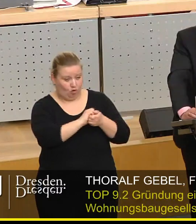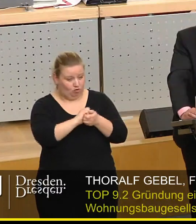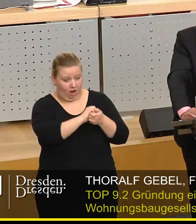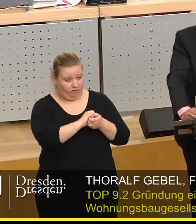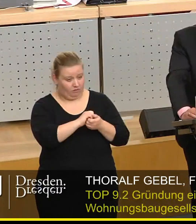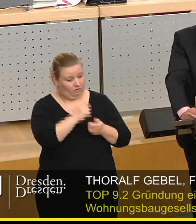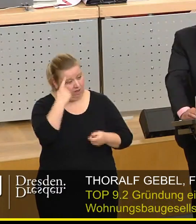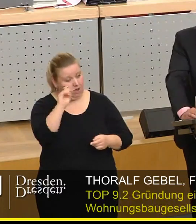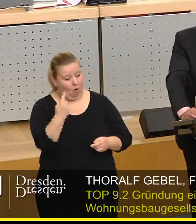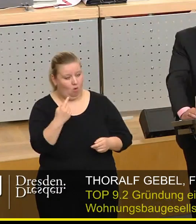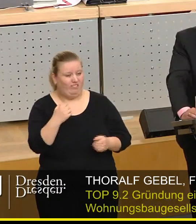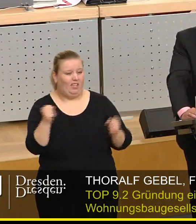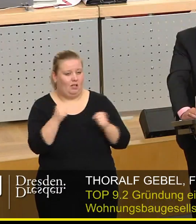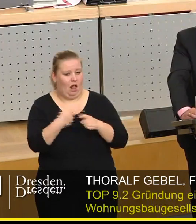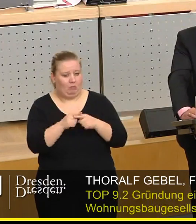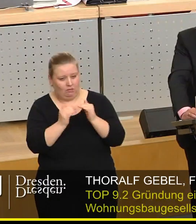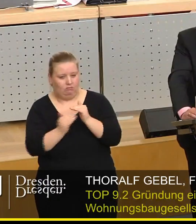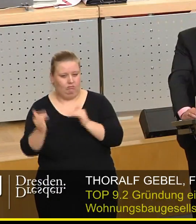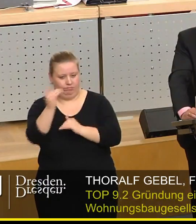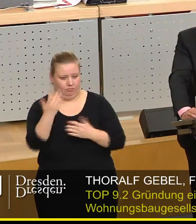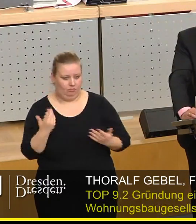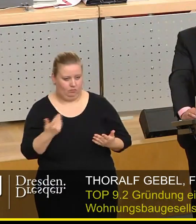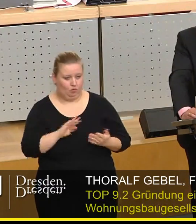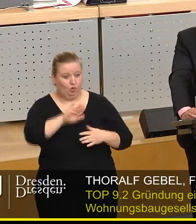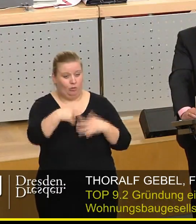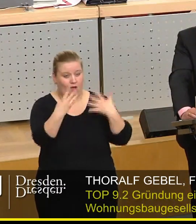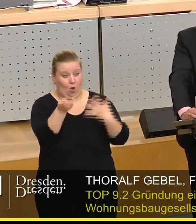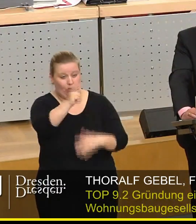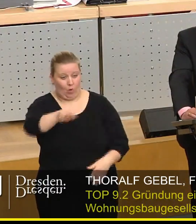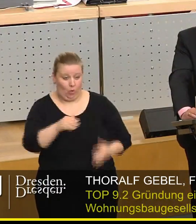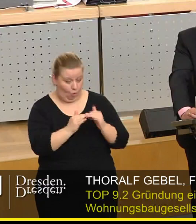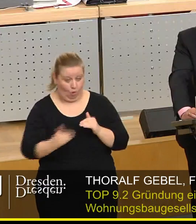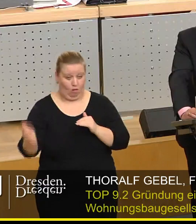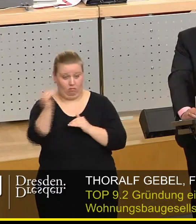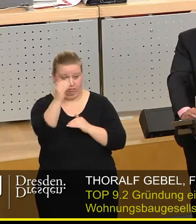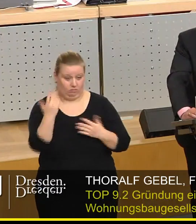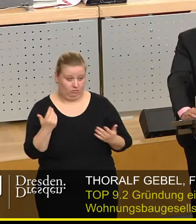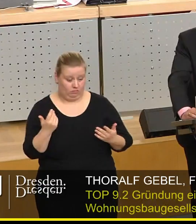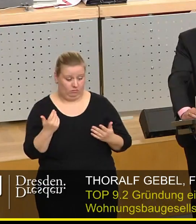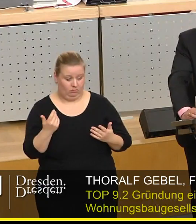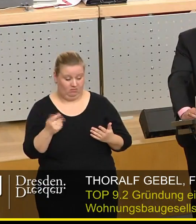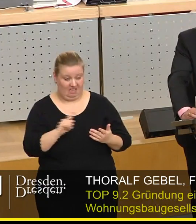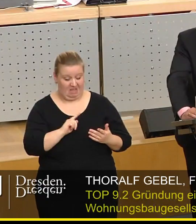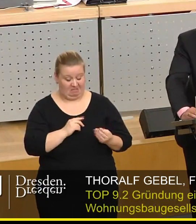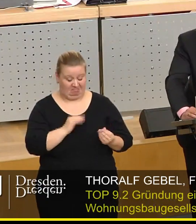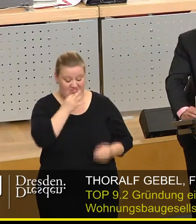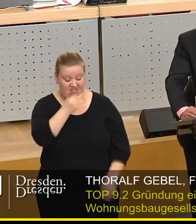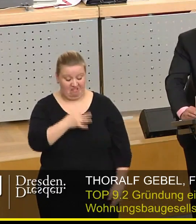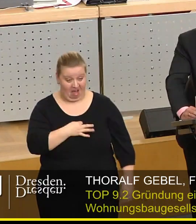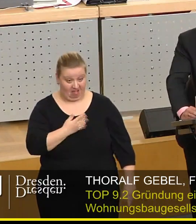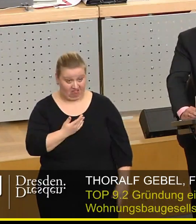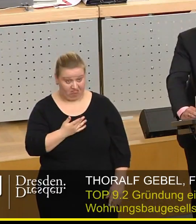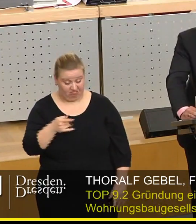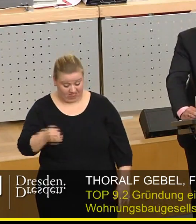aus, dass Kaltmieten eben höher sein werden, dass diese Kaltmieten über 9 Euro definitiv liegen werden, dann ist schon die Frage, wie